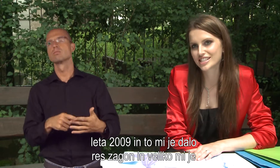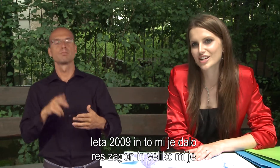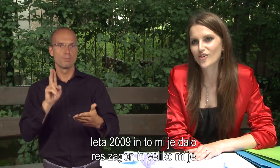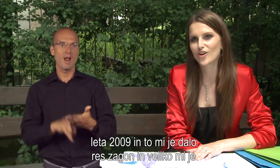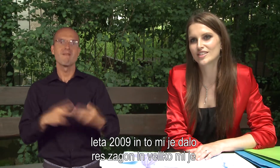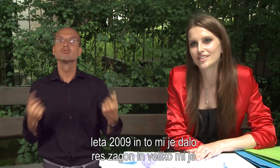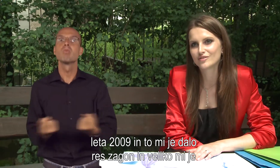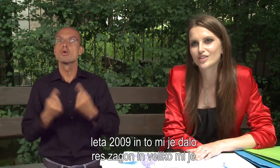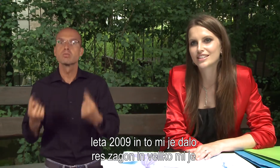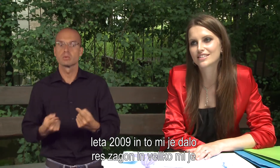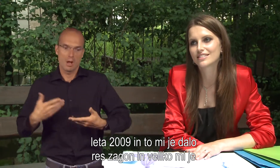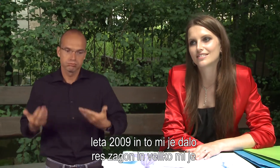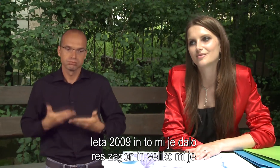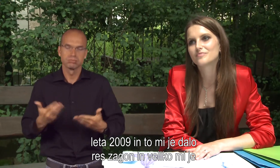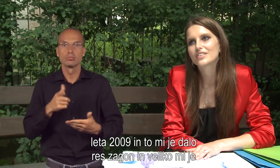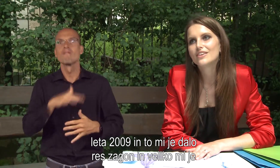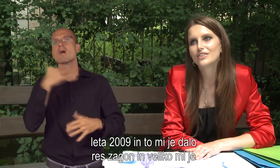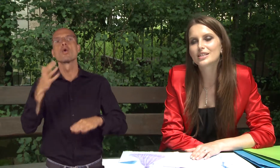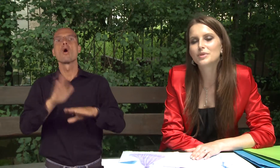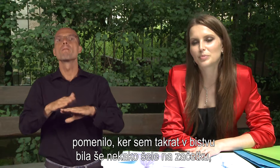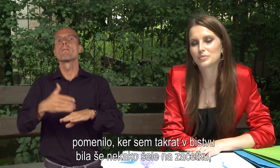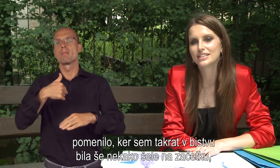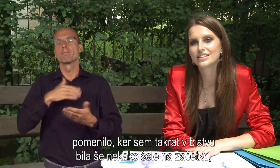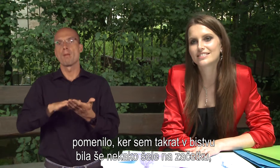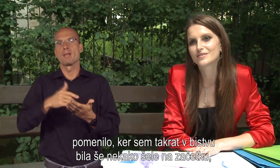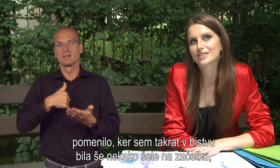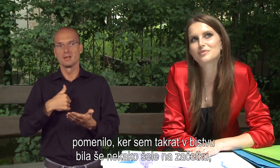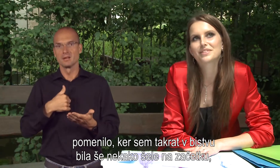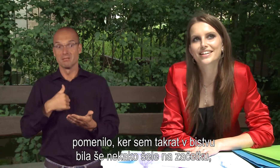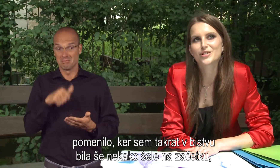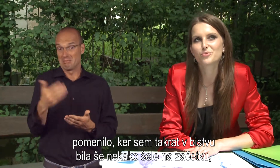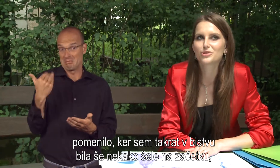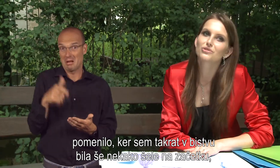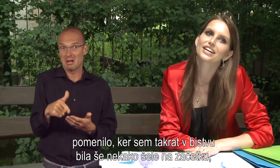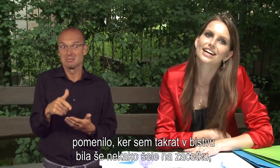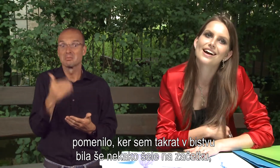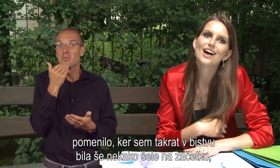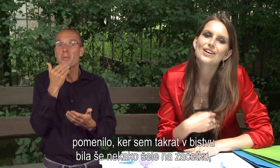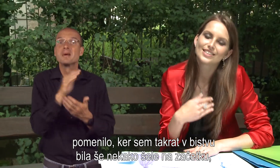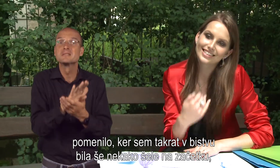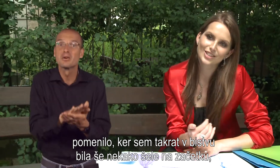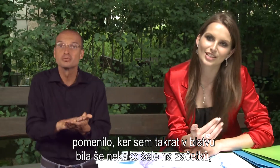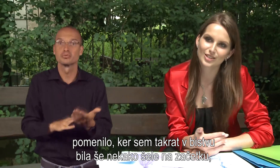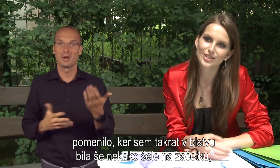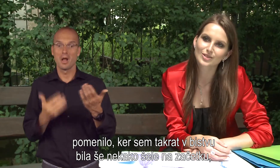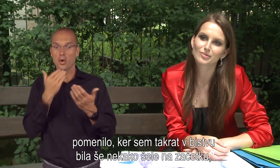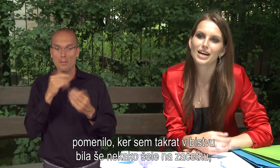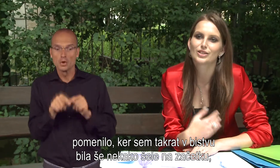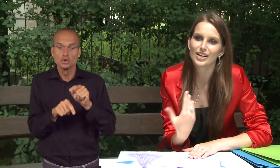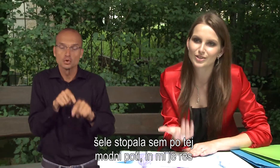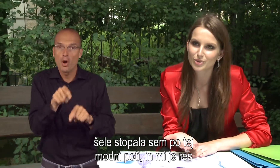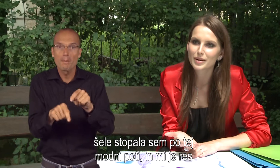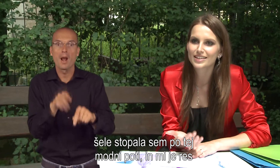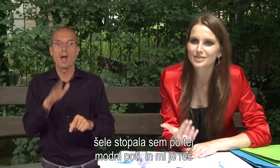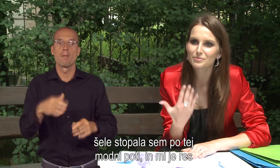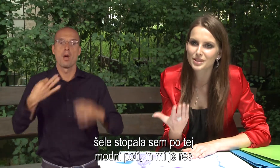je dalo res zagon in veliko mi je pomenilo, ker sem takrat v bistvu nekako na začetku bila